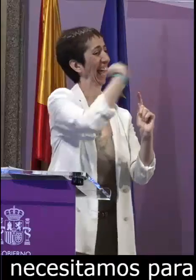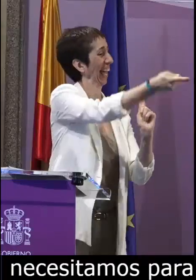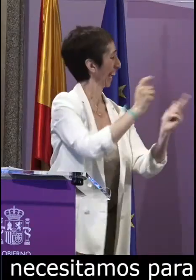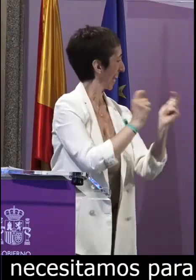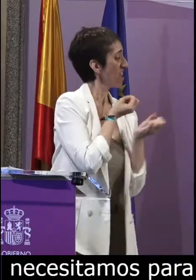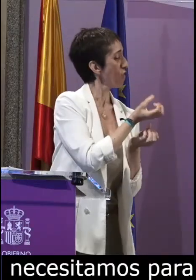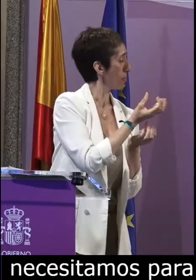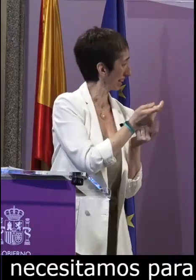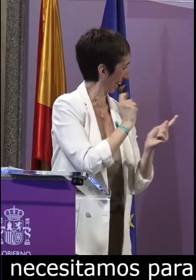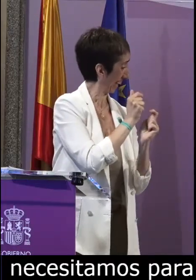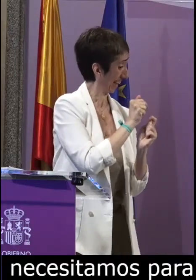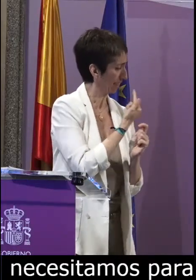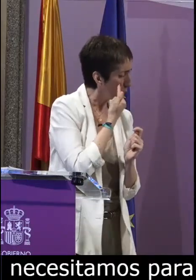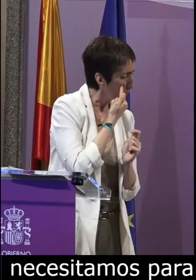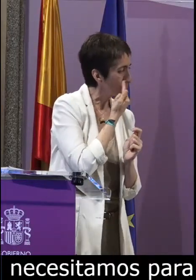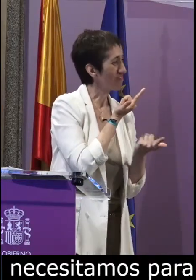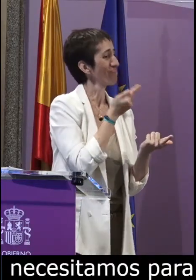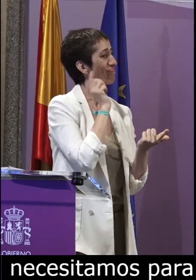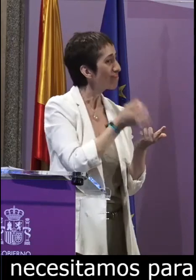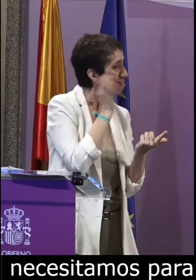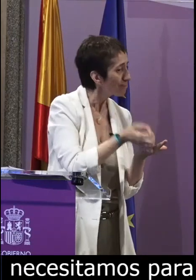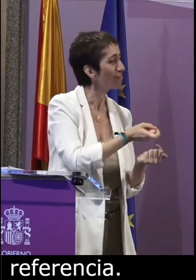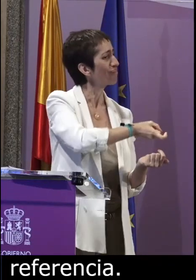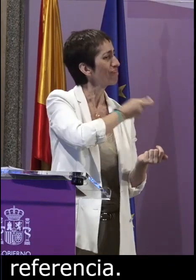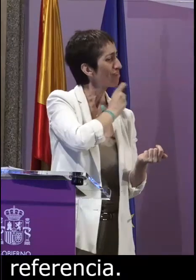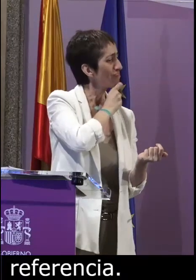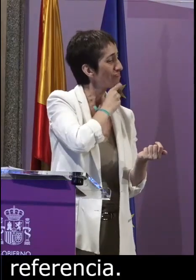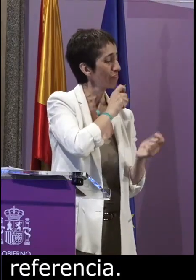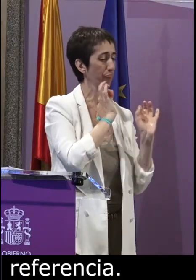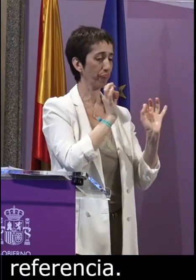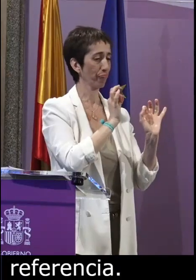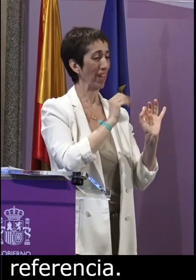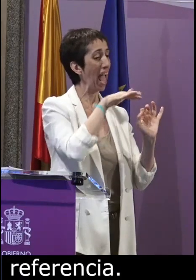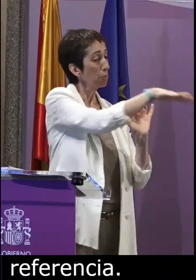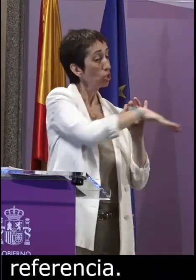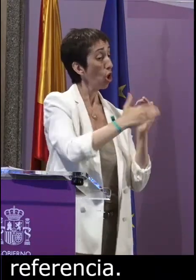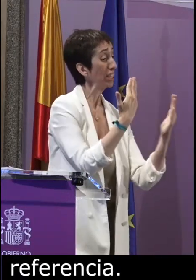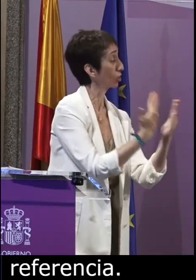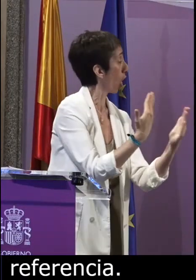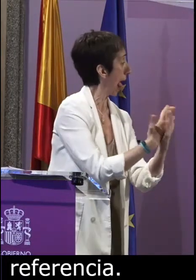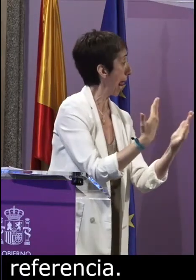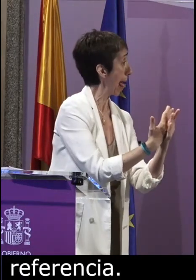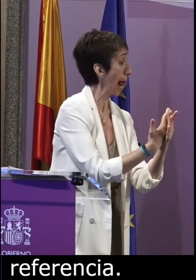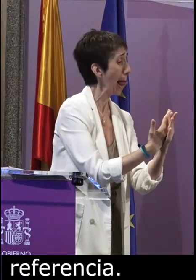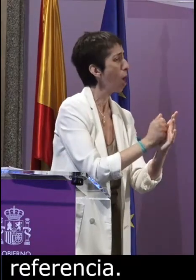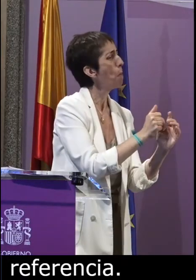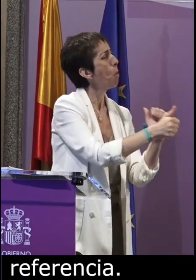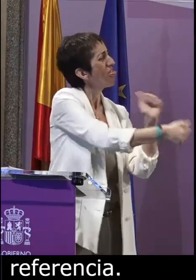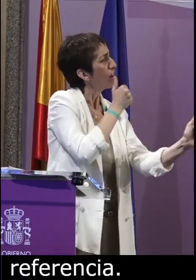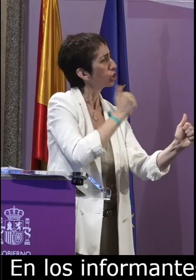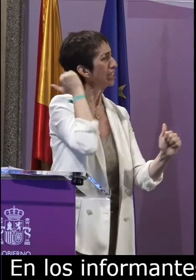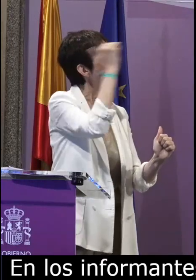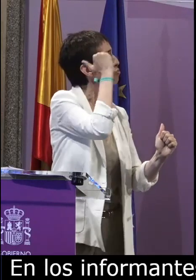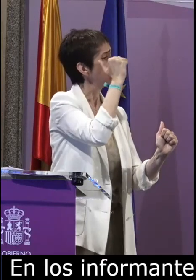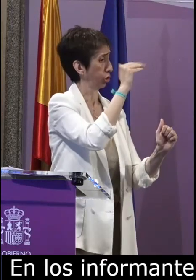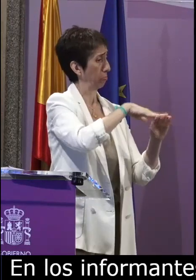de referencia en los informantes las entrevistas que se hacían los informantes se decía o se veía la dificultad